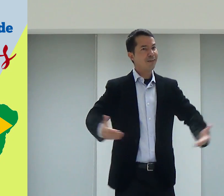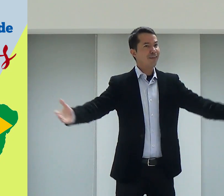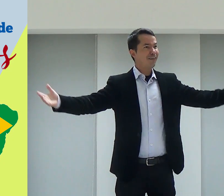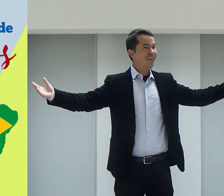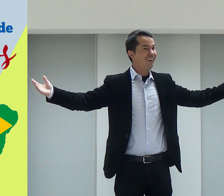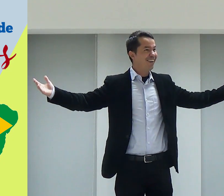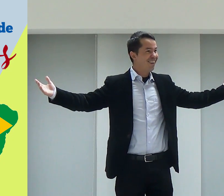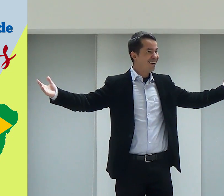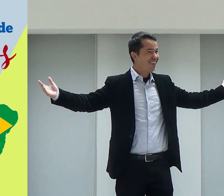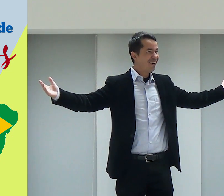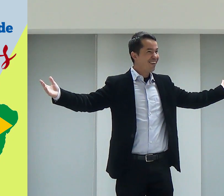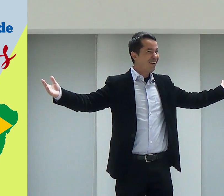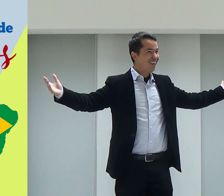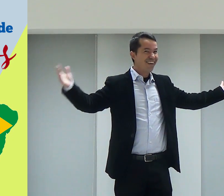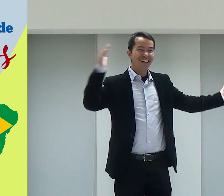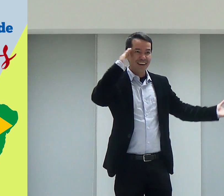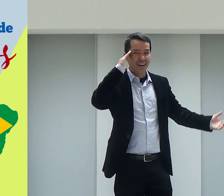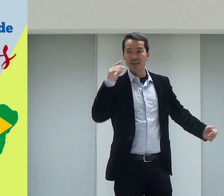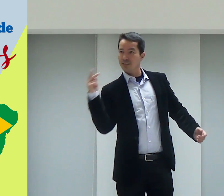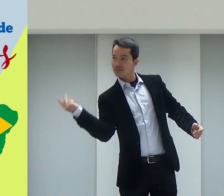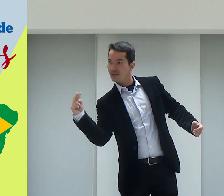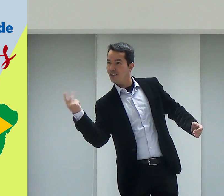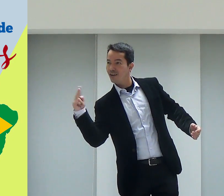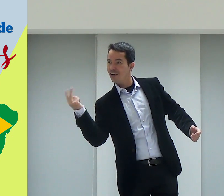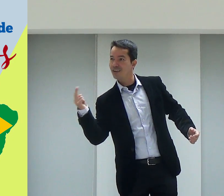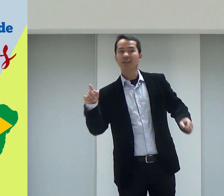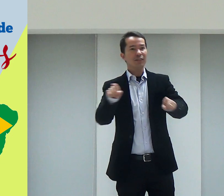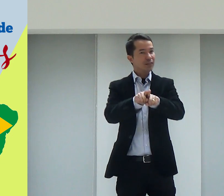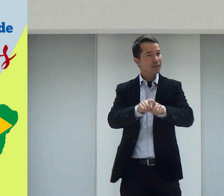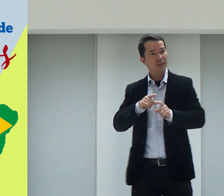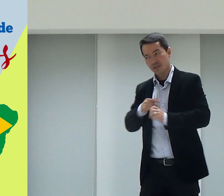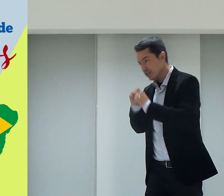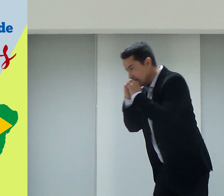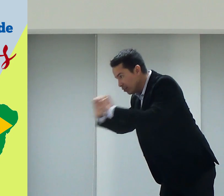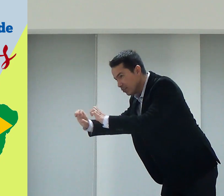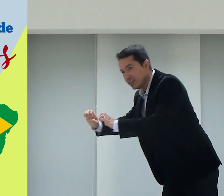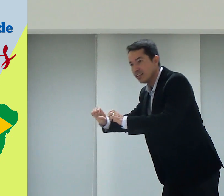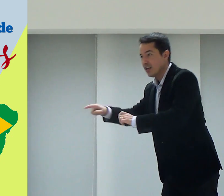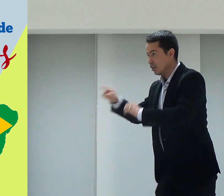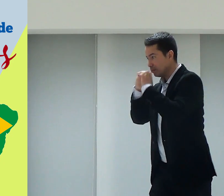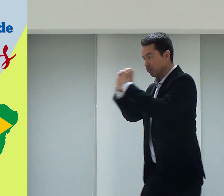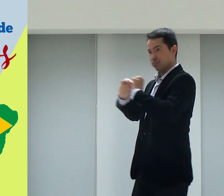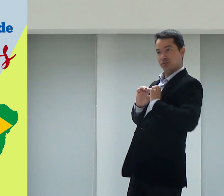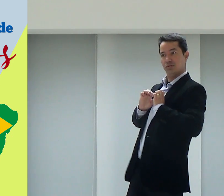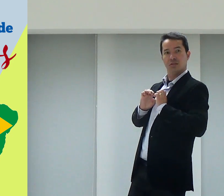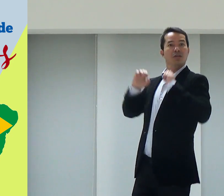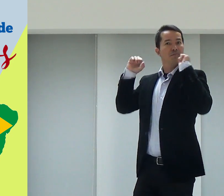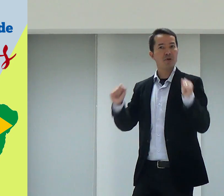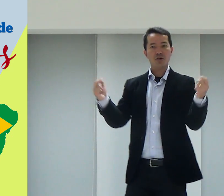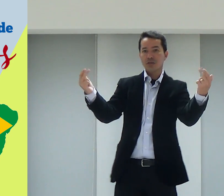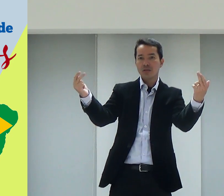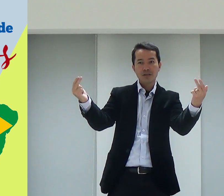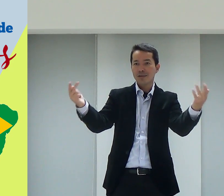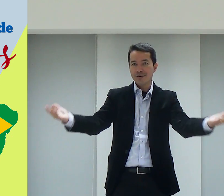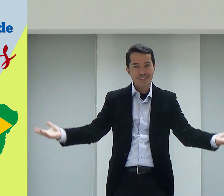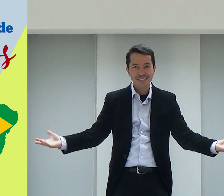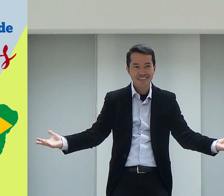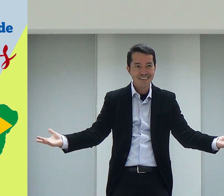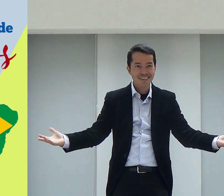que pode. Olha, eu aqui. Eu sou prova disso. Né? Então, eu também posso aproveitar e evangelizar? Mesma